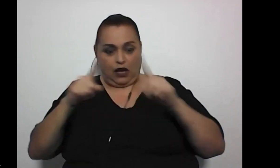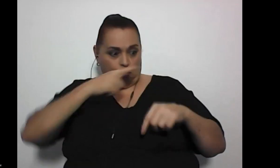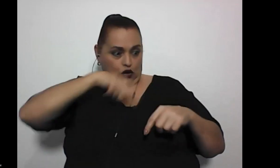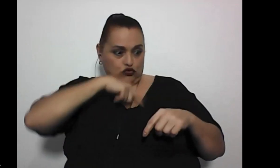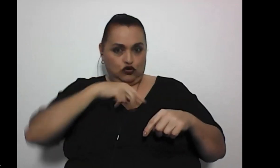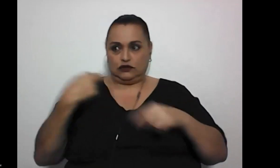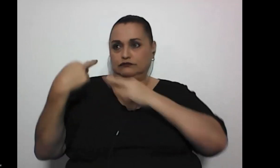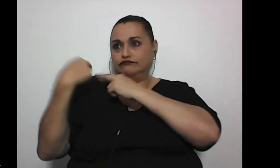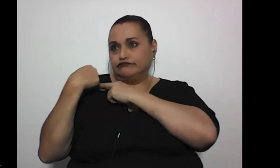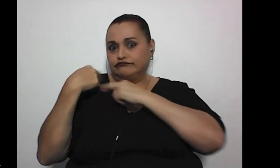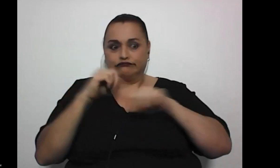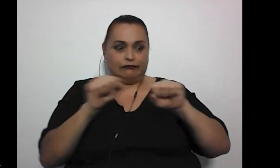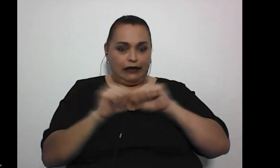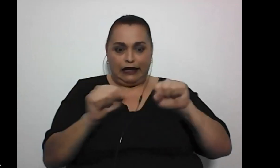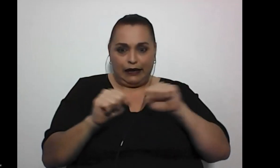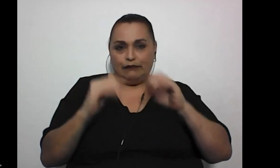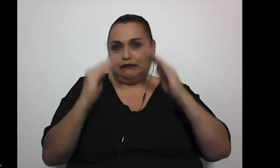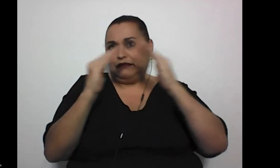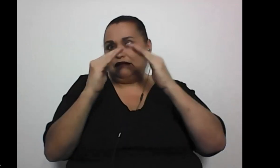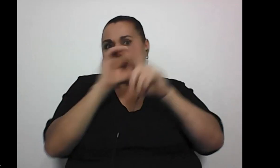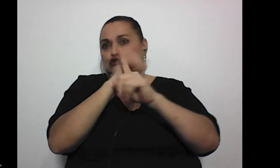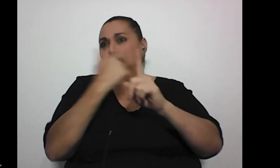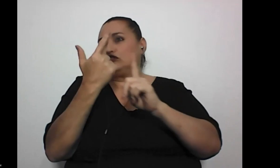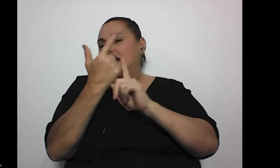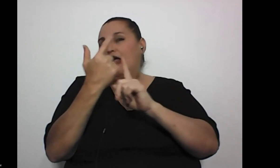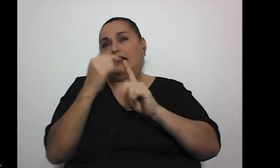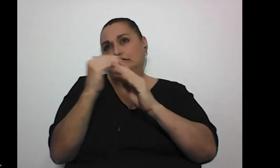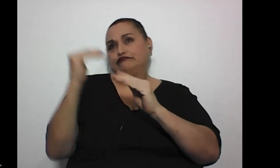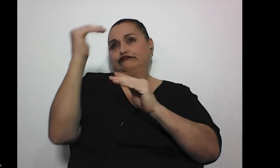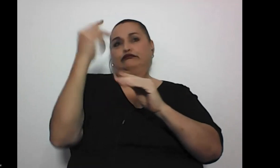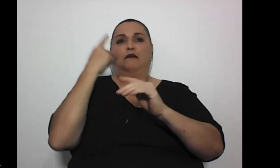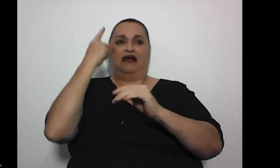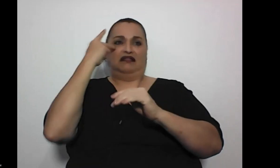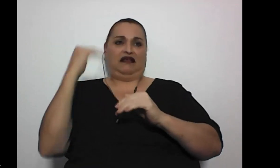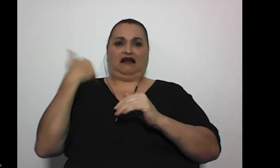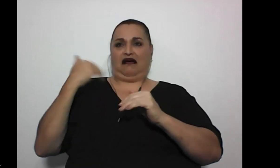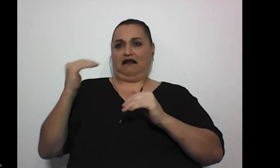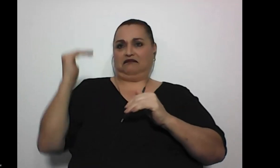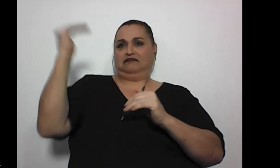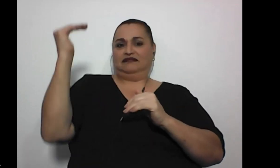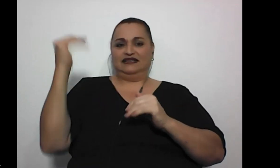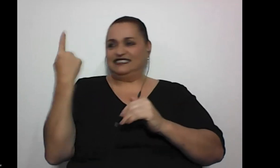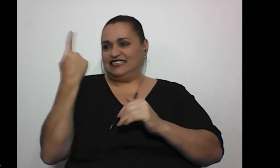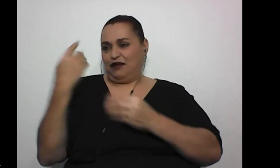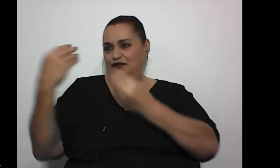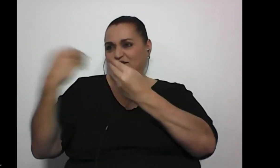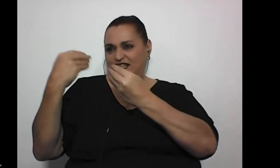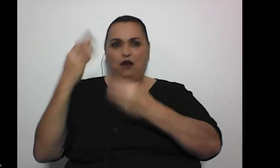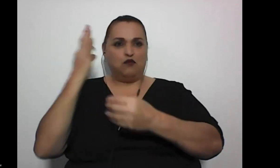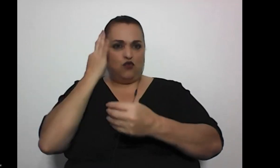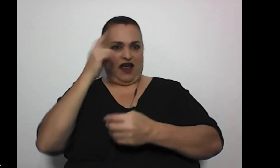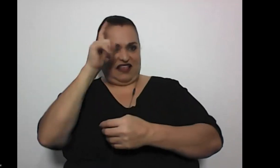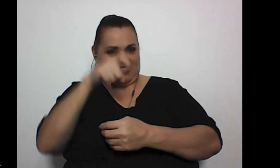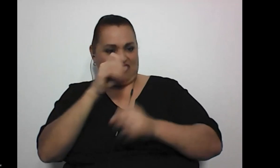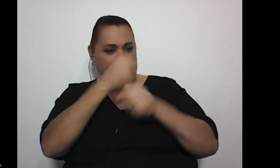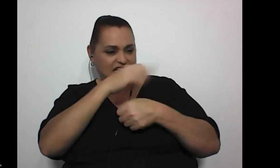oficio vivimos en una sociedad patriarcal donde nos han enseñado que la mujer tiene que